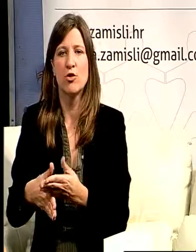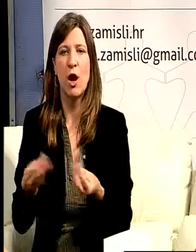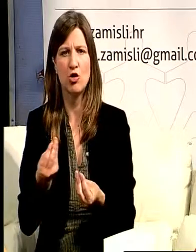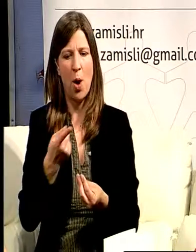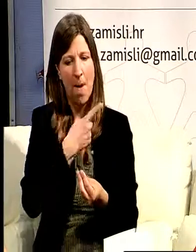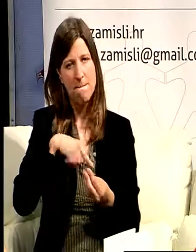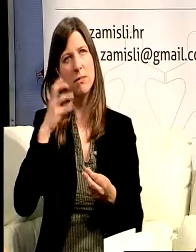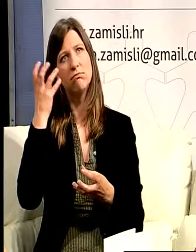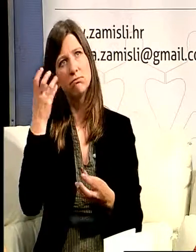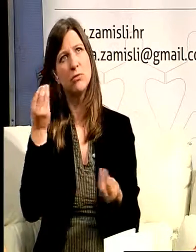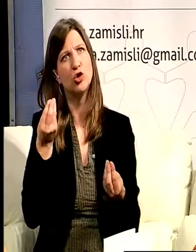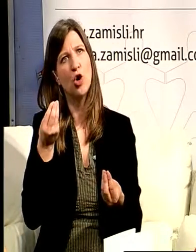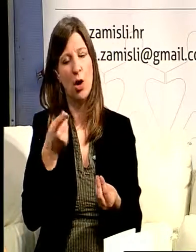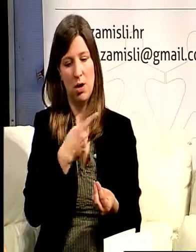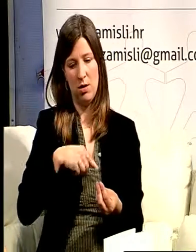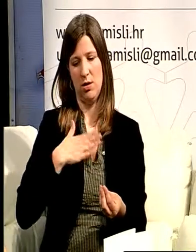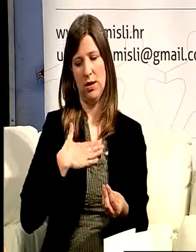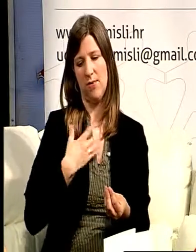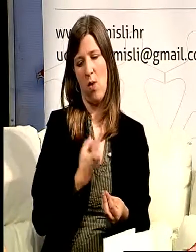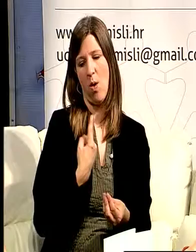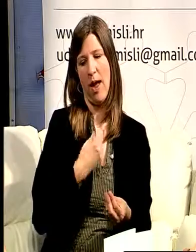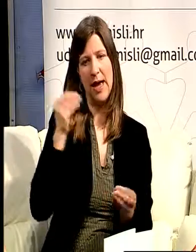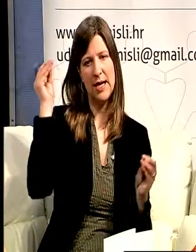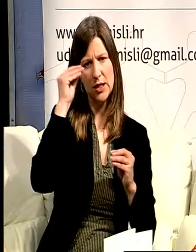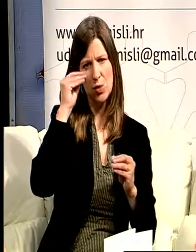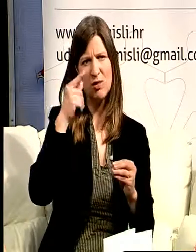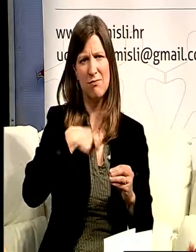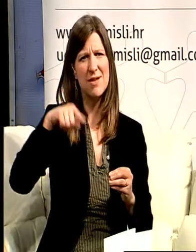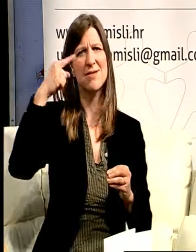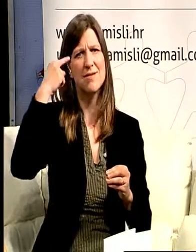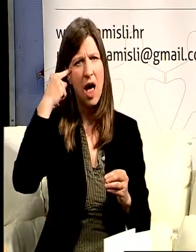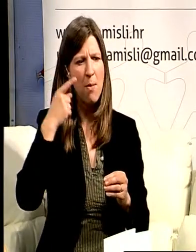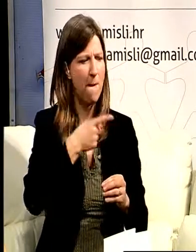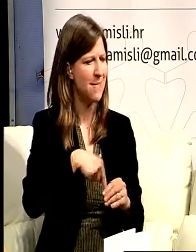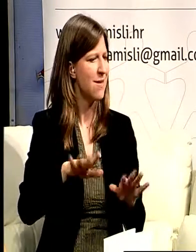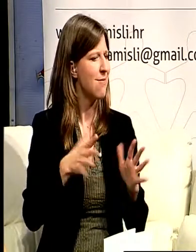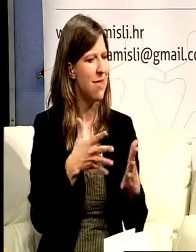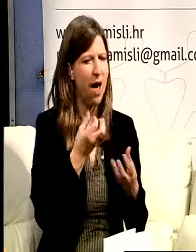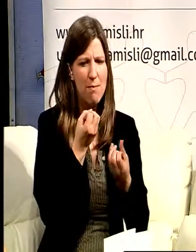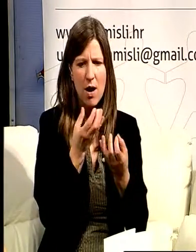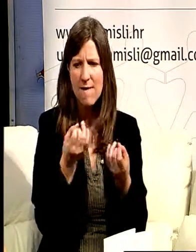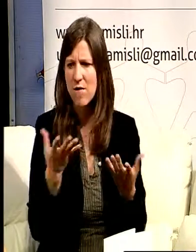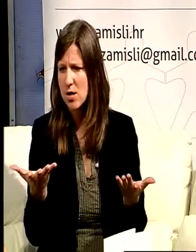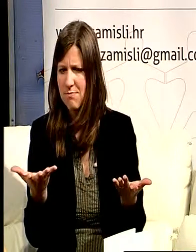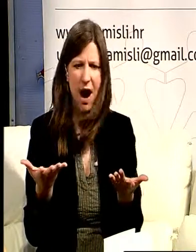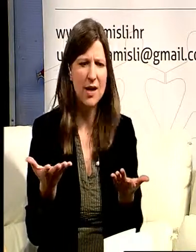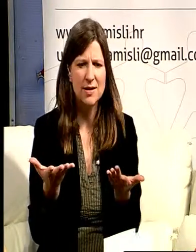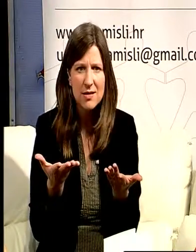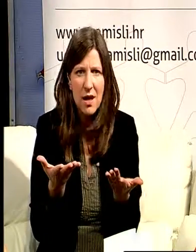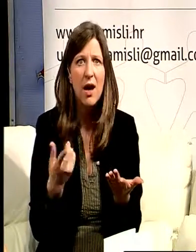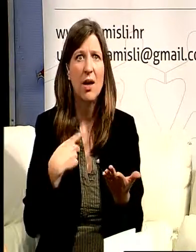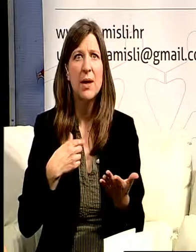koje je bilo traumatično u smislu da nismo imali informaciju koja nam je trebala. Bi nam dobro došlo da